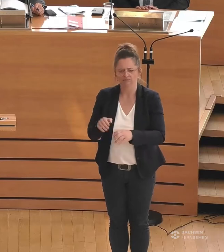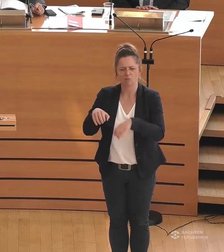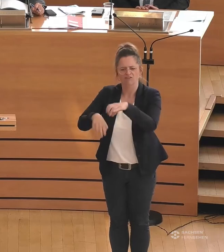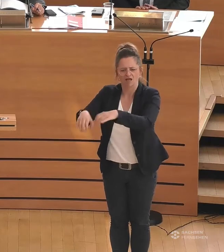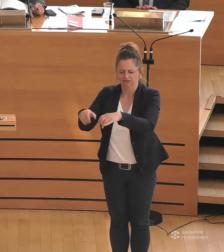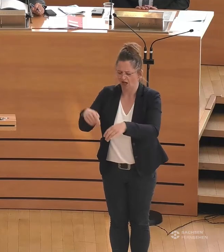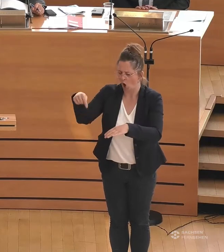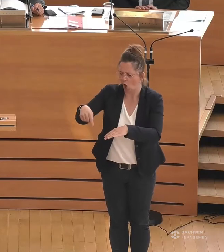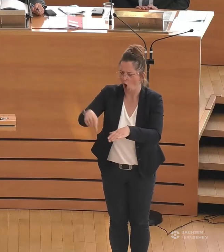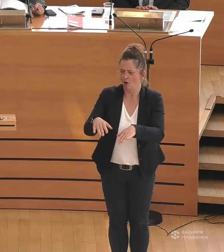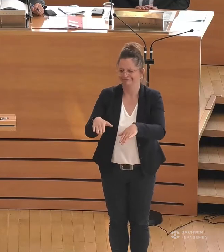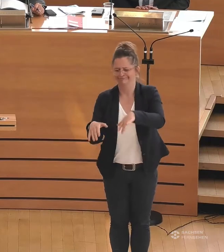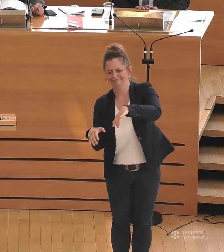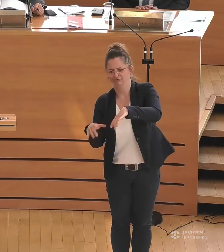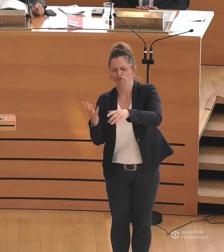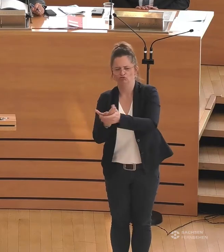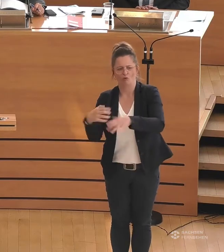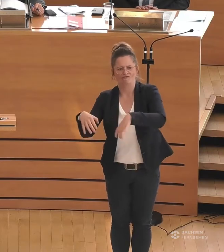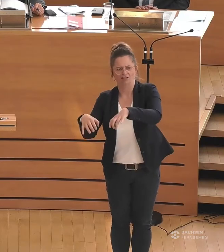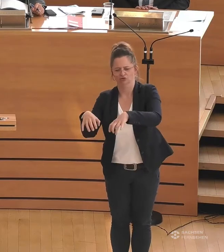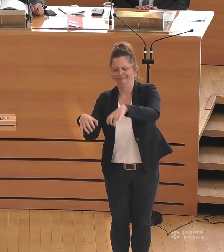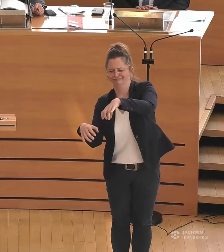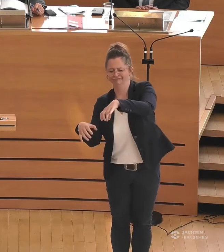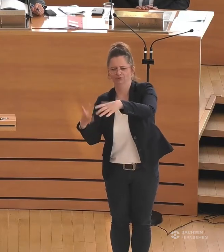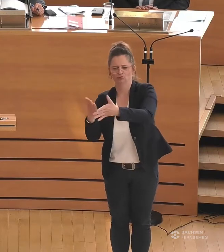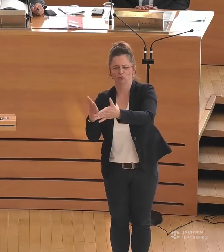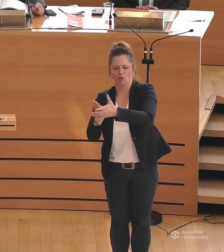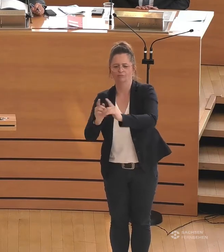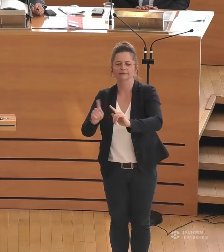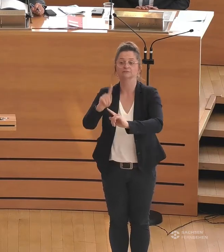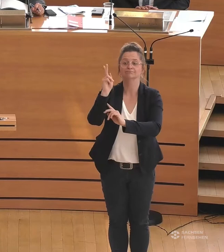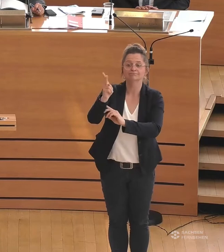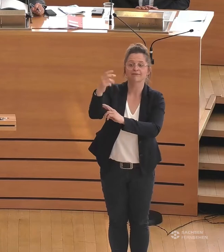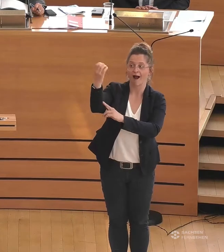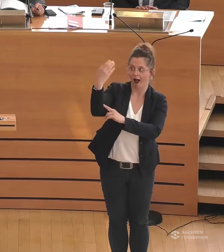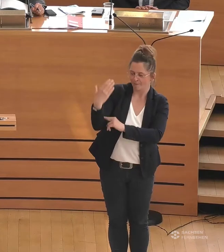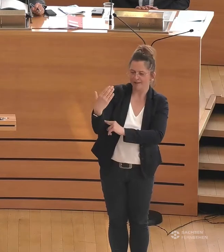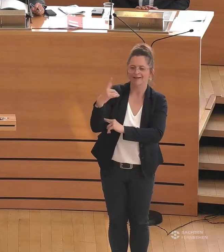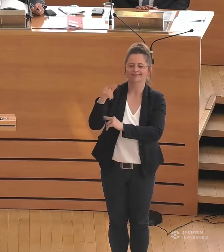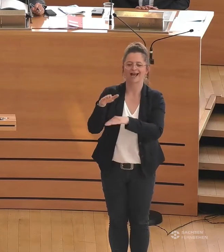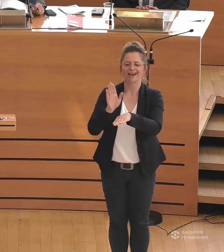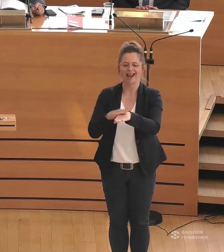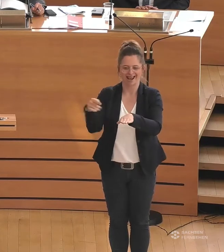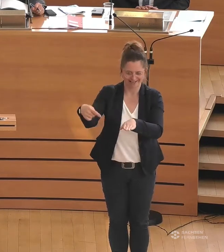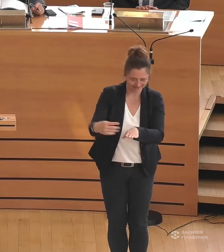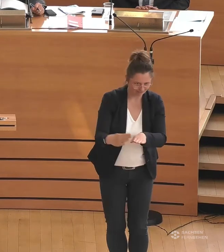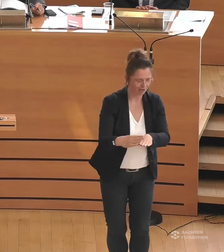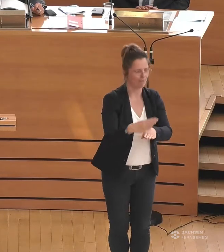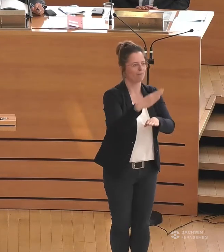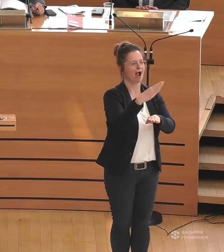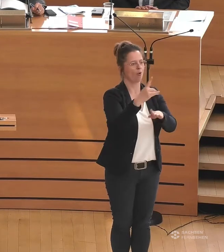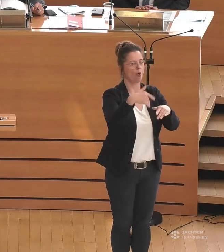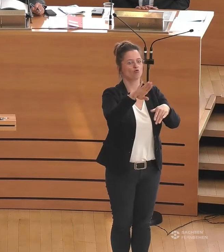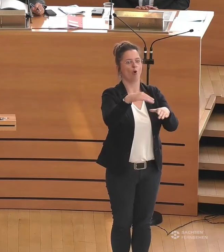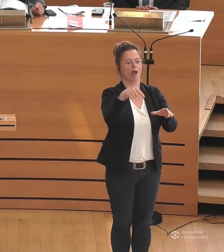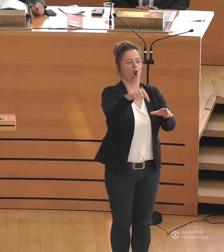schiefliegende Pflastersteine bis zur Ampel und dann die Straße eben linksrum wieder bergauf über noch mehr